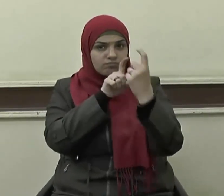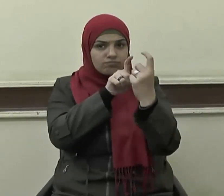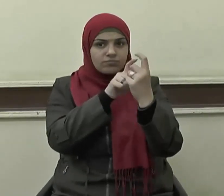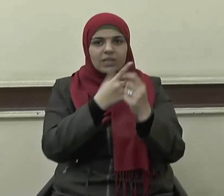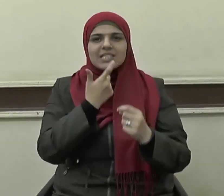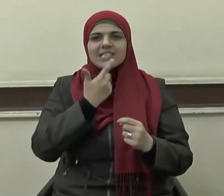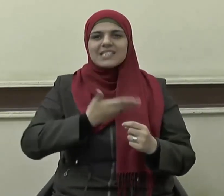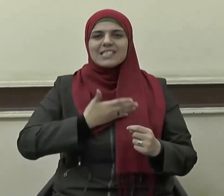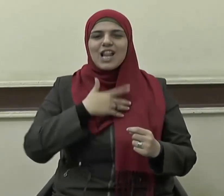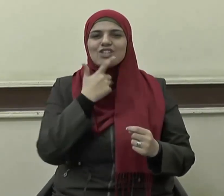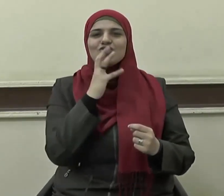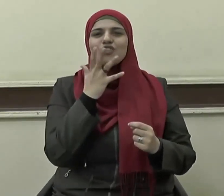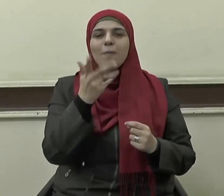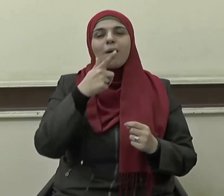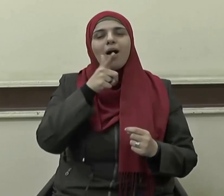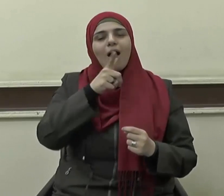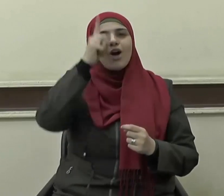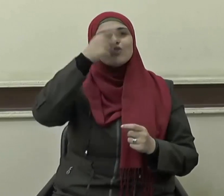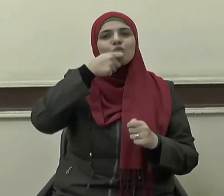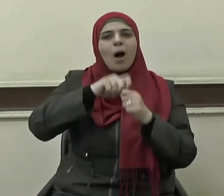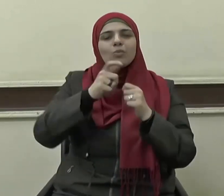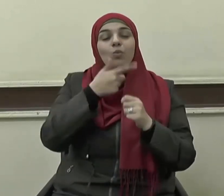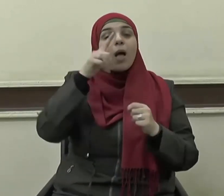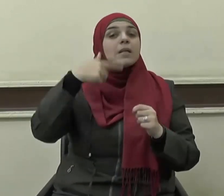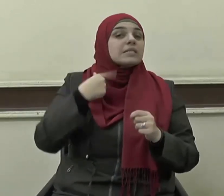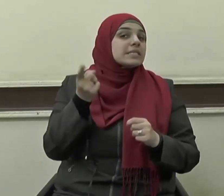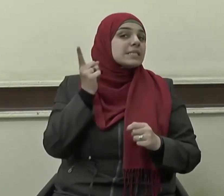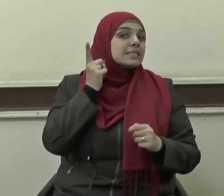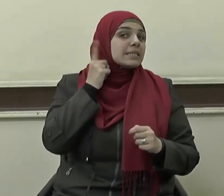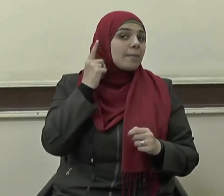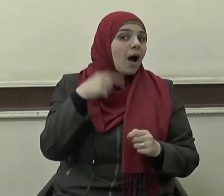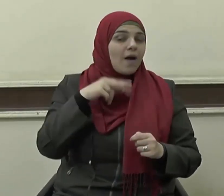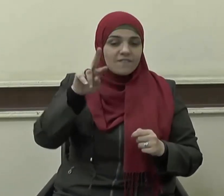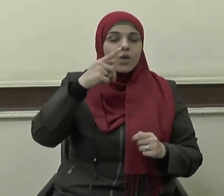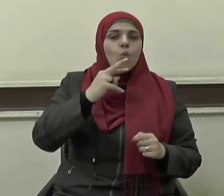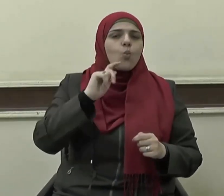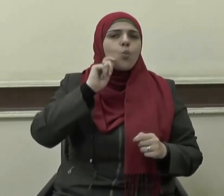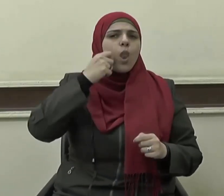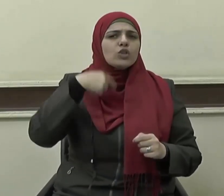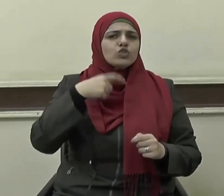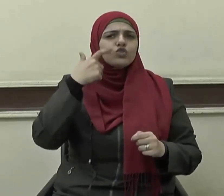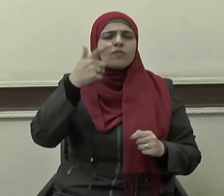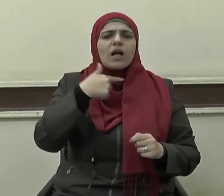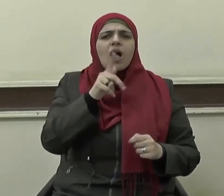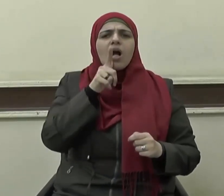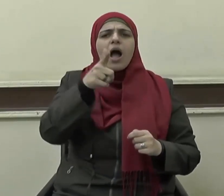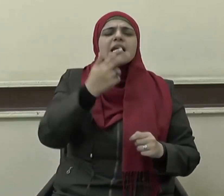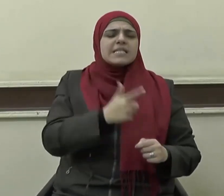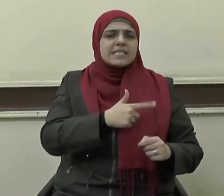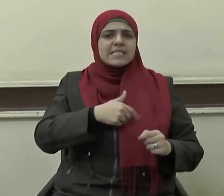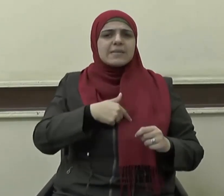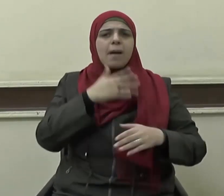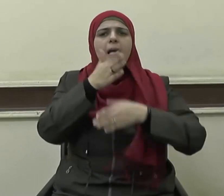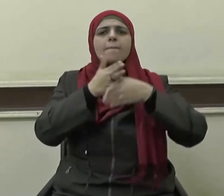قال تعالى قالوا سمعنا فتى يذكرهم يقال له إبراهيم